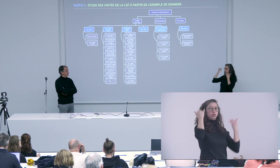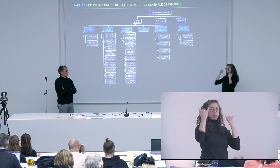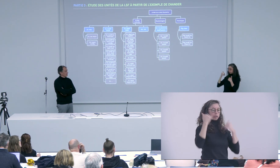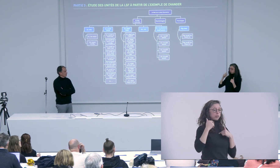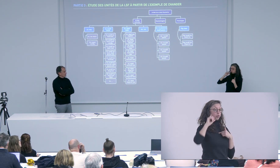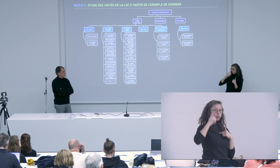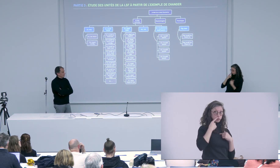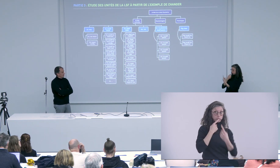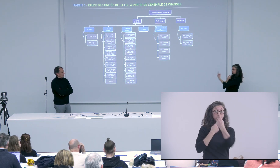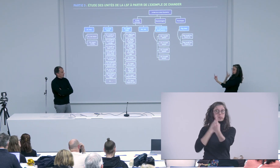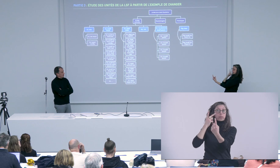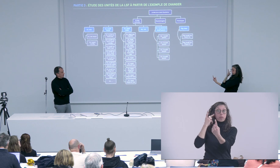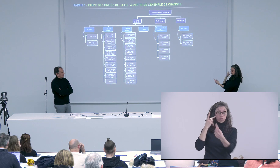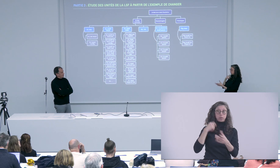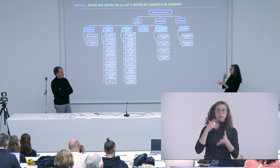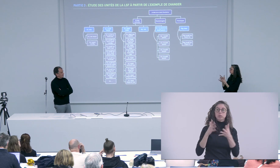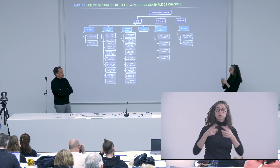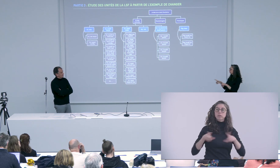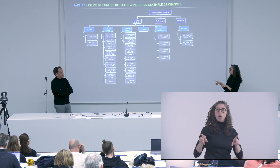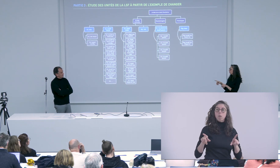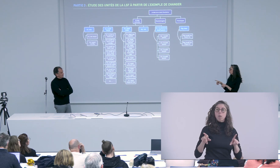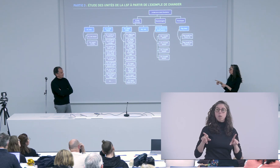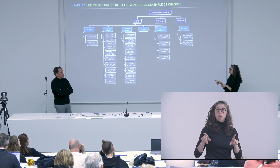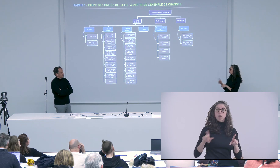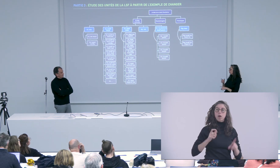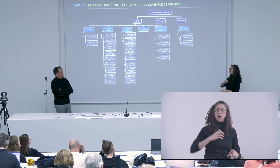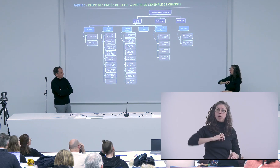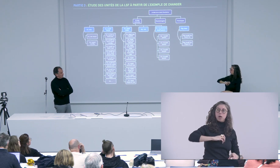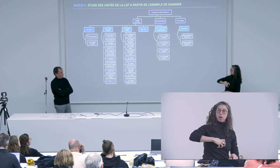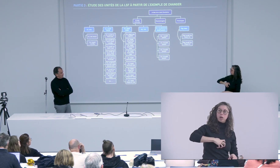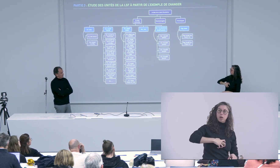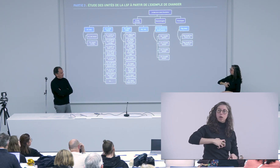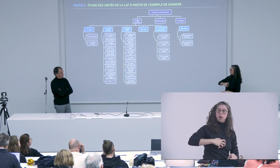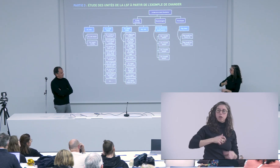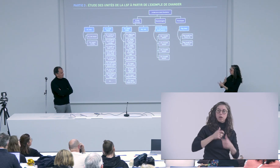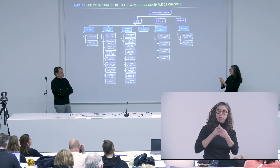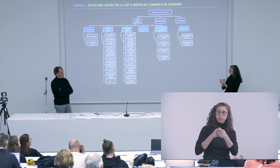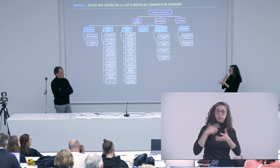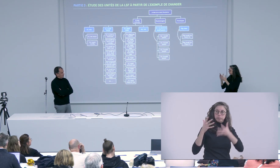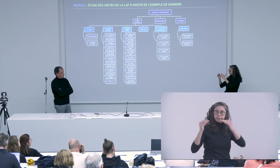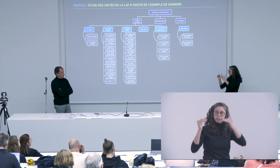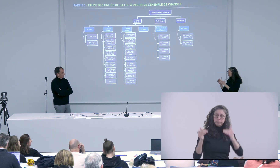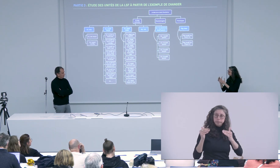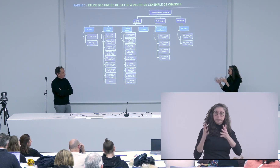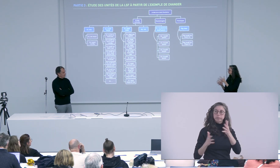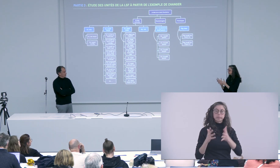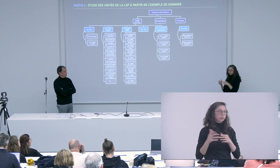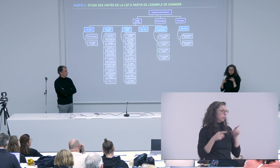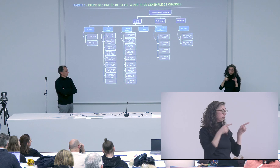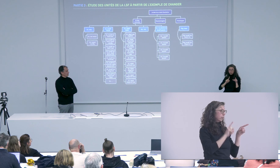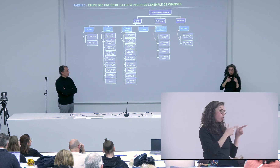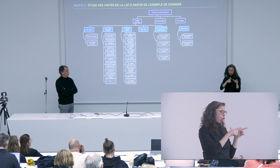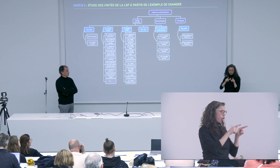des signes très fluide imaginons que moi je sois face à une personne entendante ma manière de signer va être différente et je vais m'adapter à cette